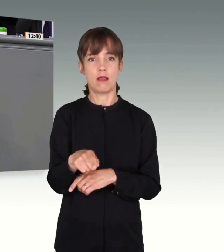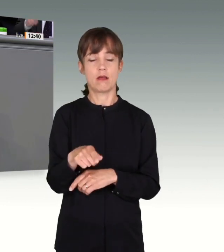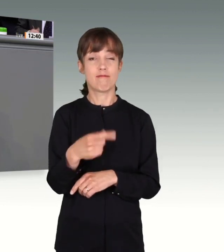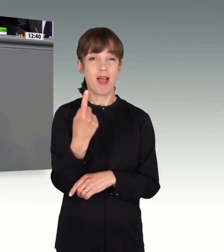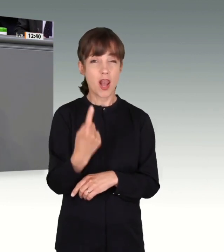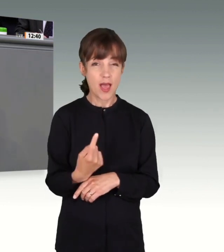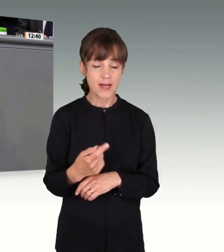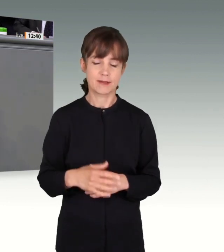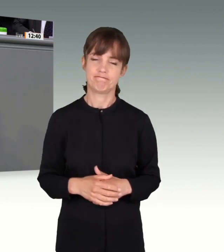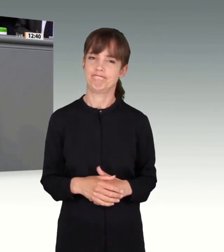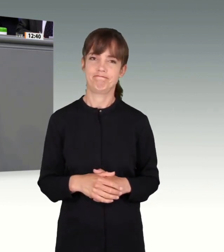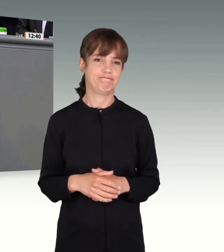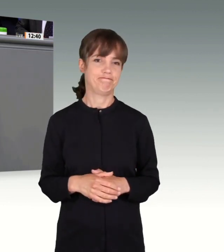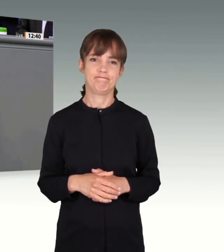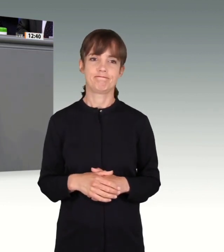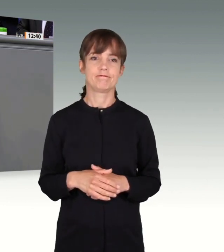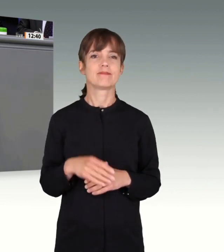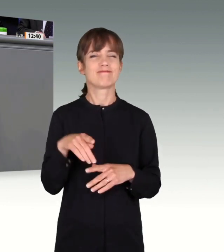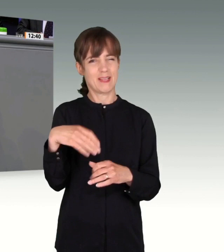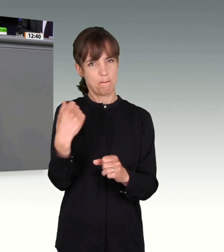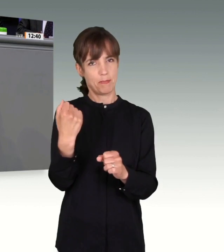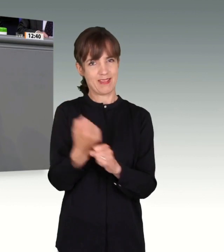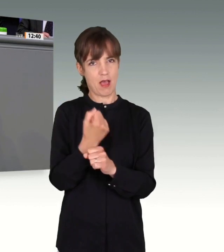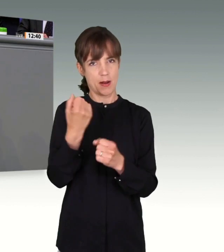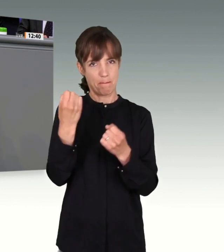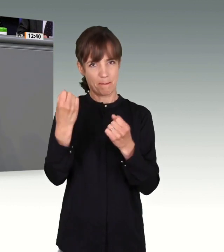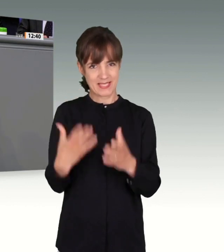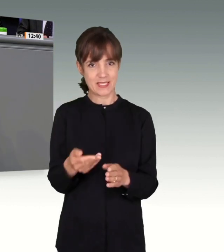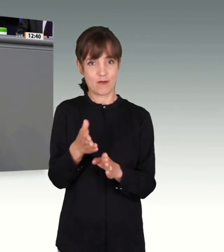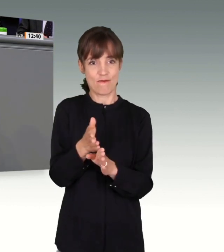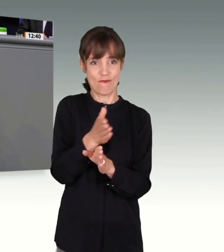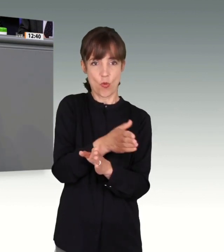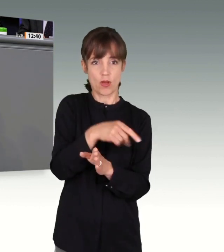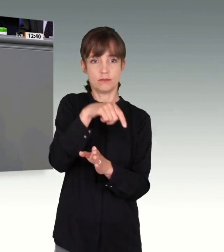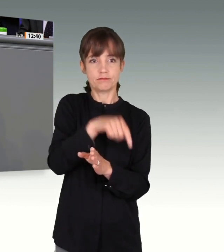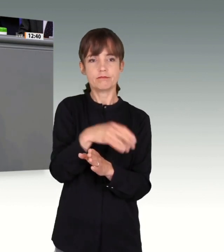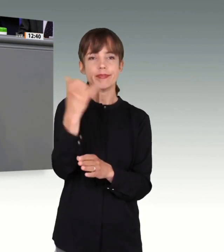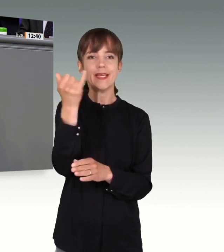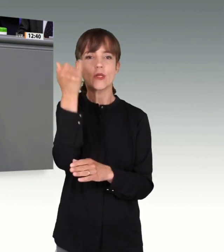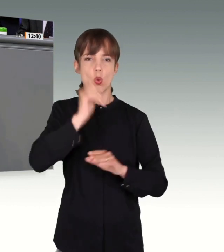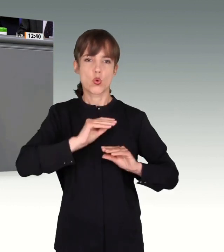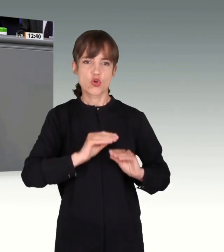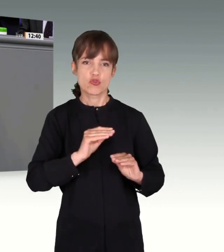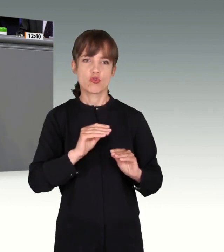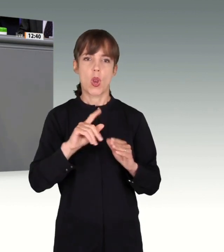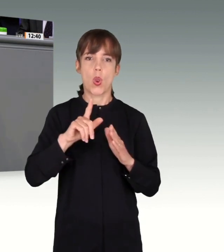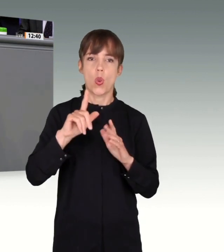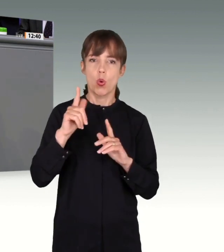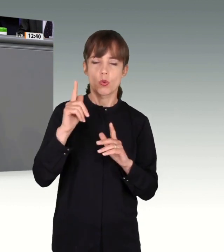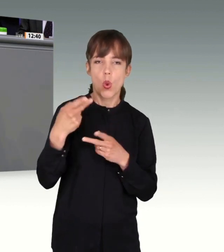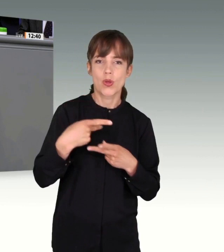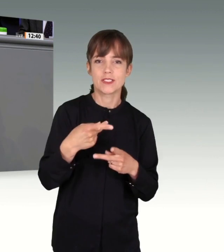gehandelt. Er wurde vor seiner Tat in Deutschland ideologisch geschult, logistisch wie finanziell unterstützt.